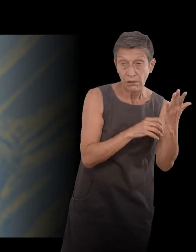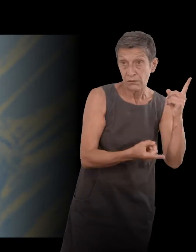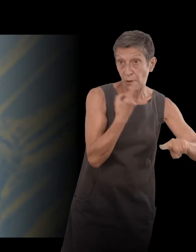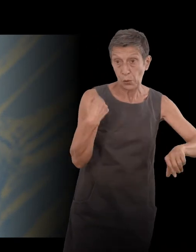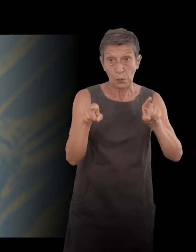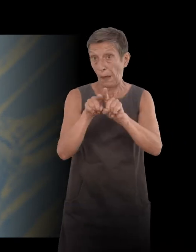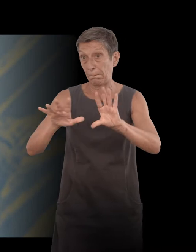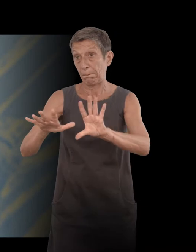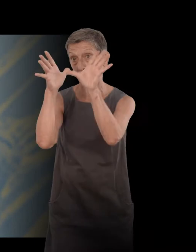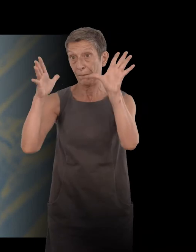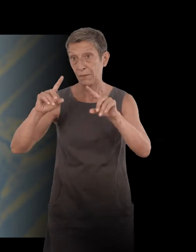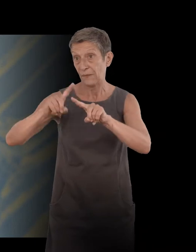that the image.